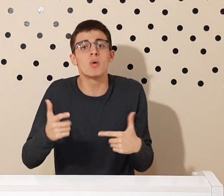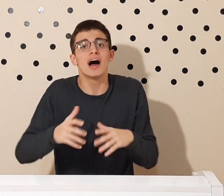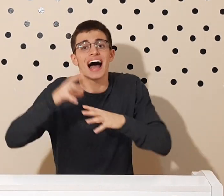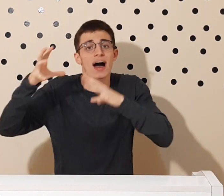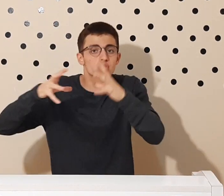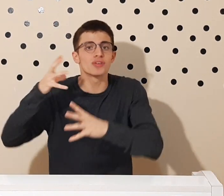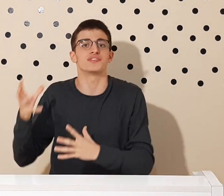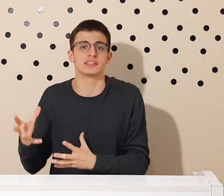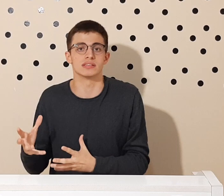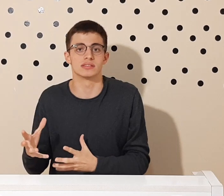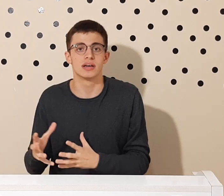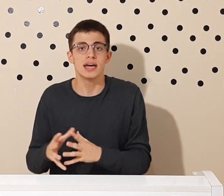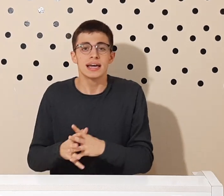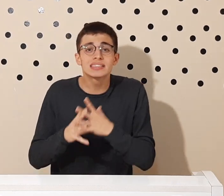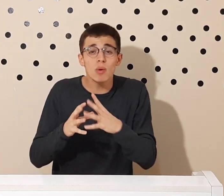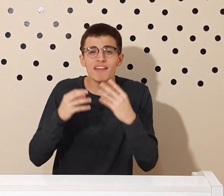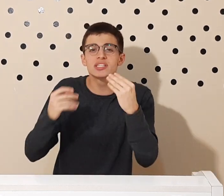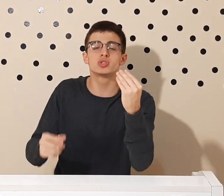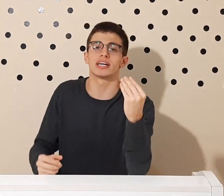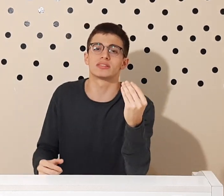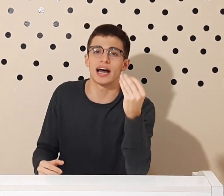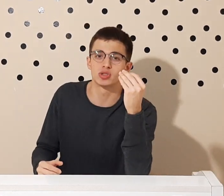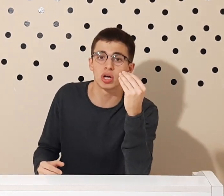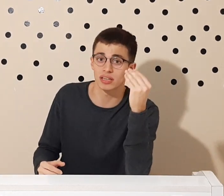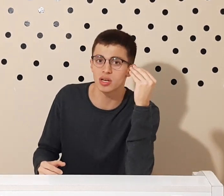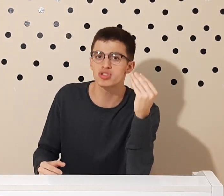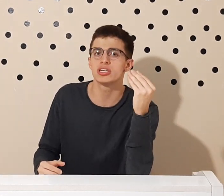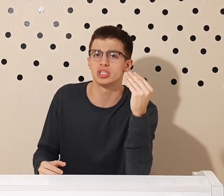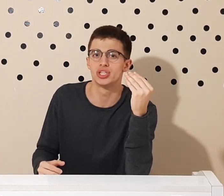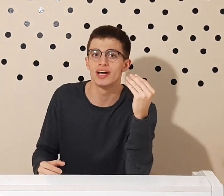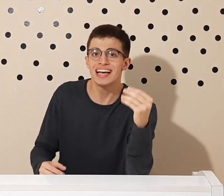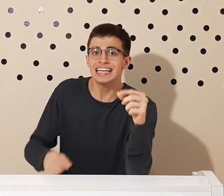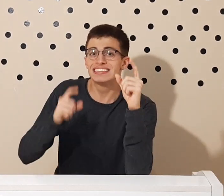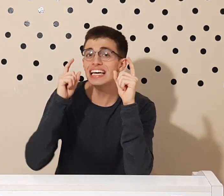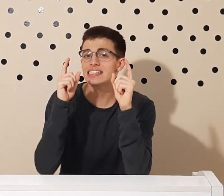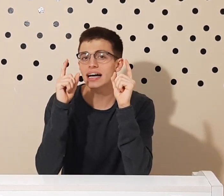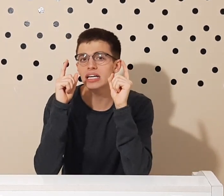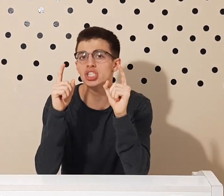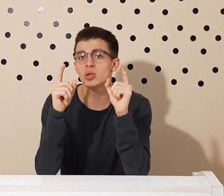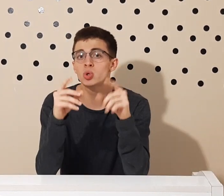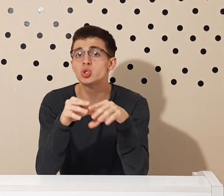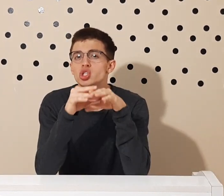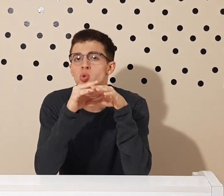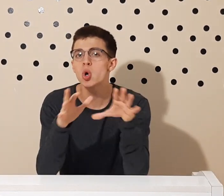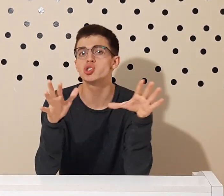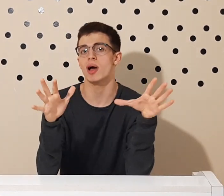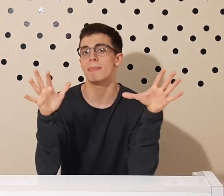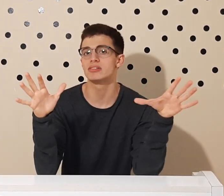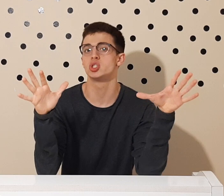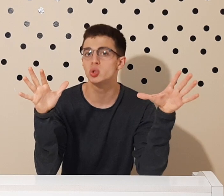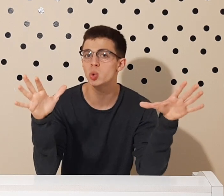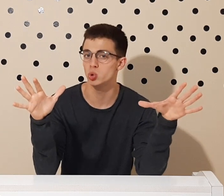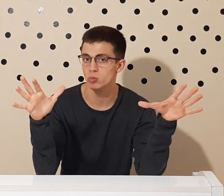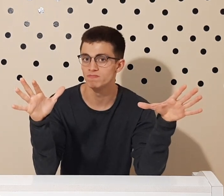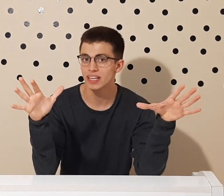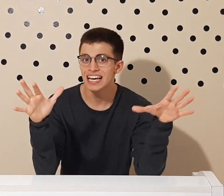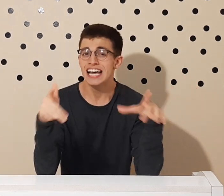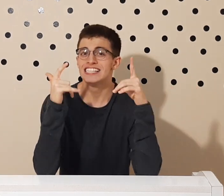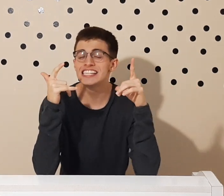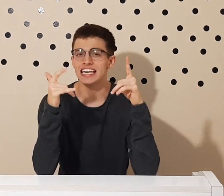aos sofistas? Então a visão de Aristóteles é o seguinte, se eles acreditam que o discurso é a base de tudo, se